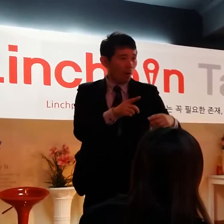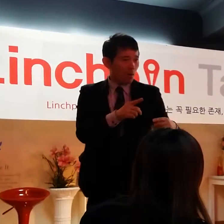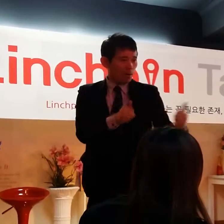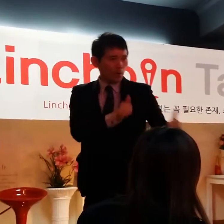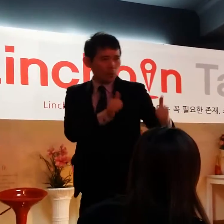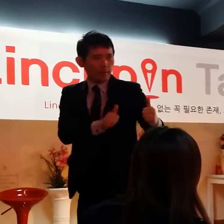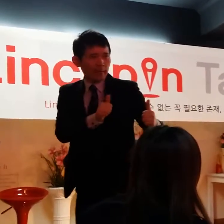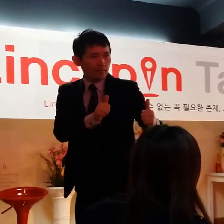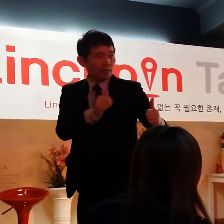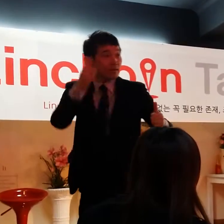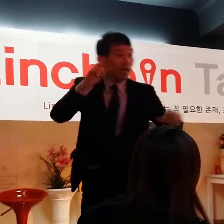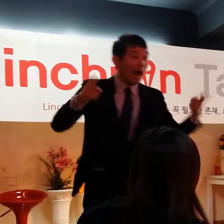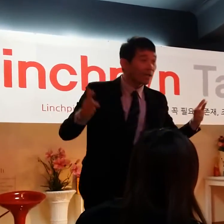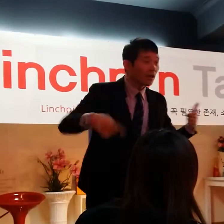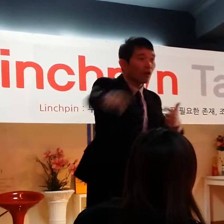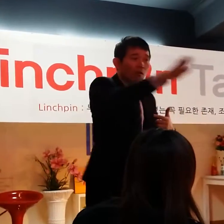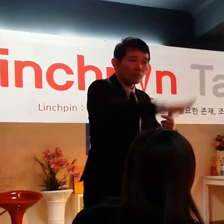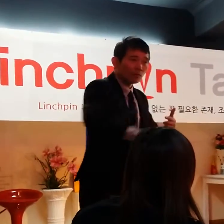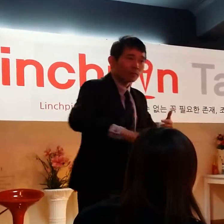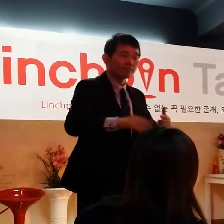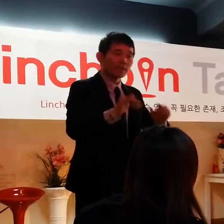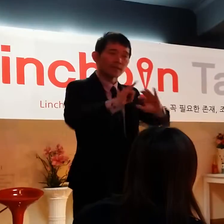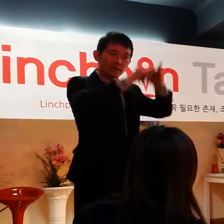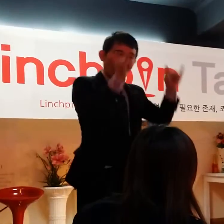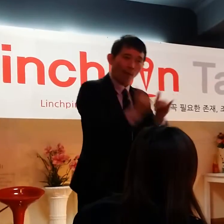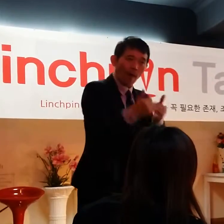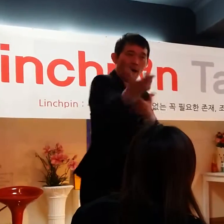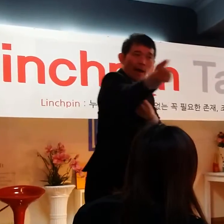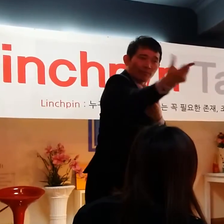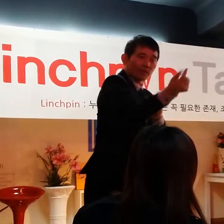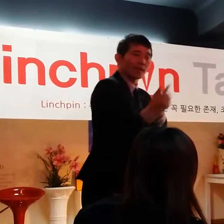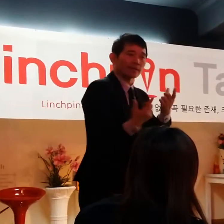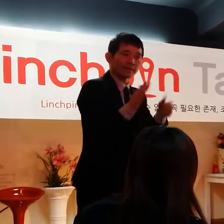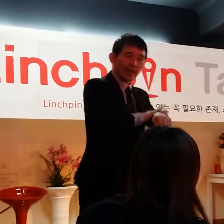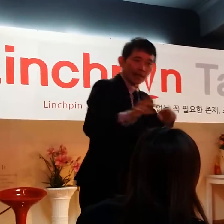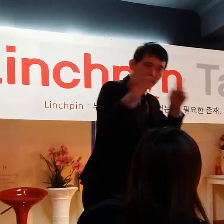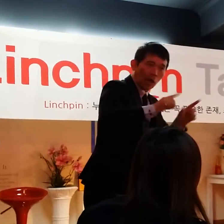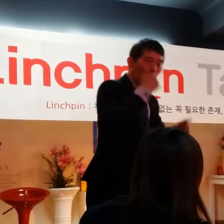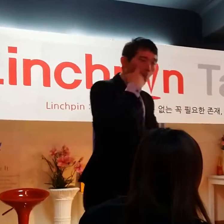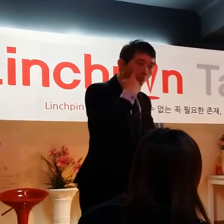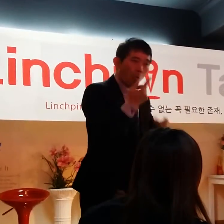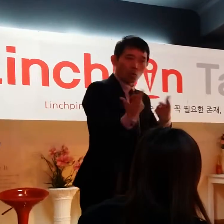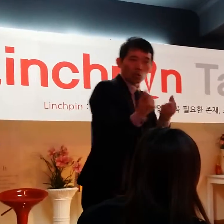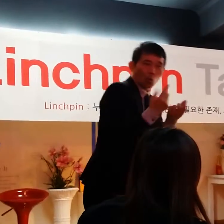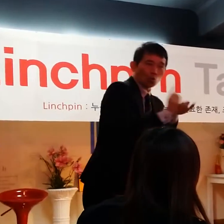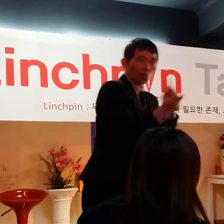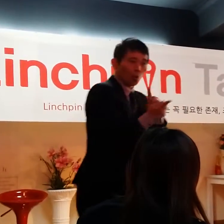저와 같은 동종업계나 아주 치열한 라이벌이 아니라면 제가 안 도와줄까요? 도와줘요.